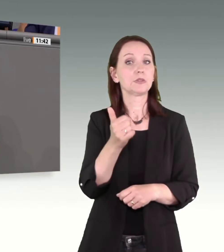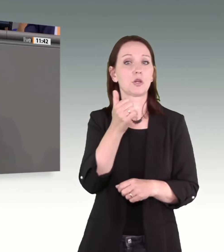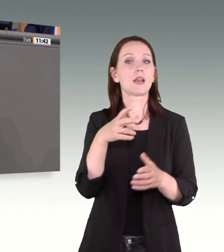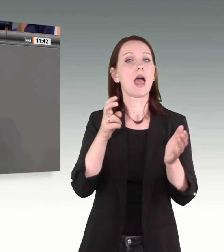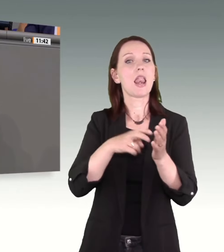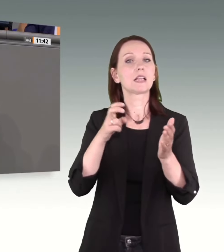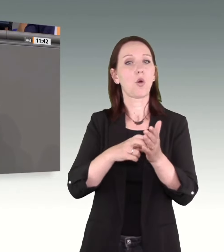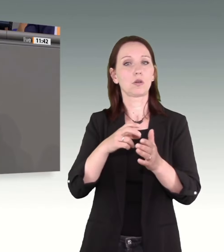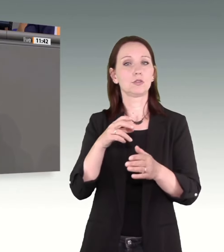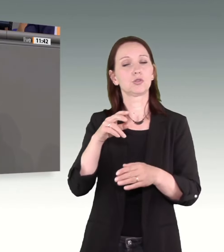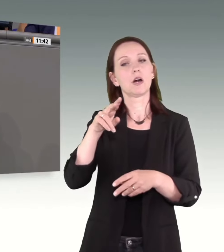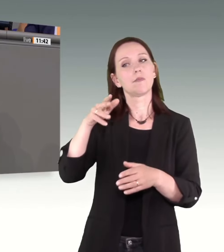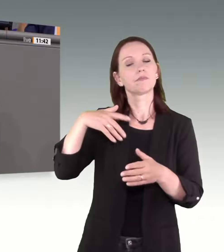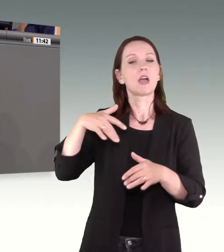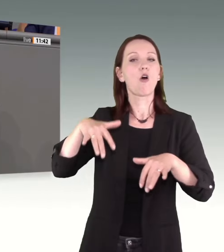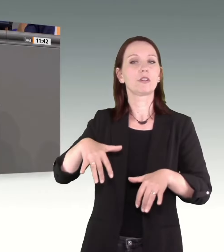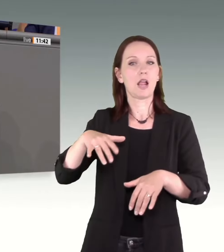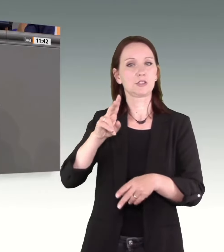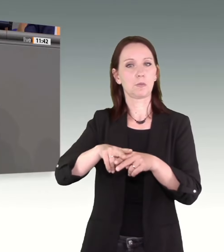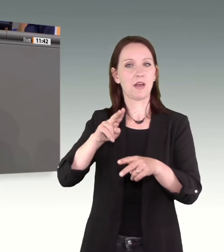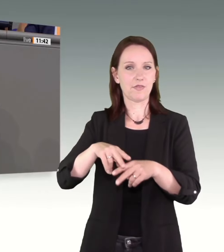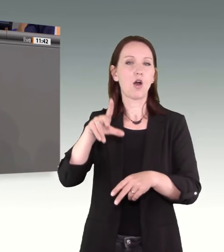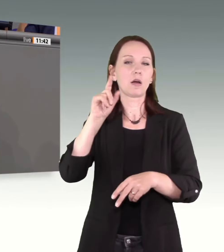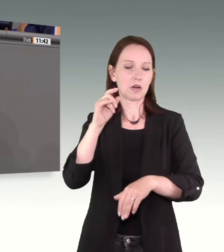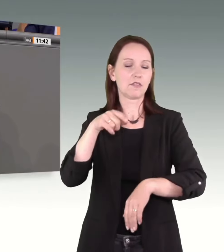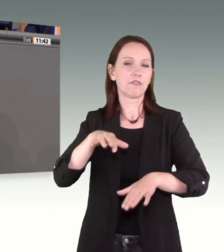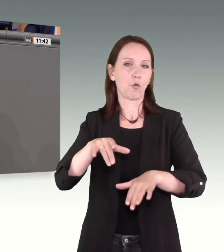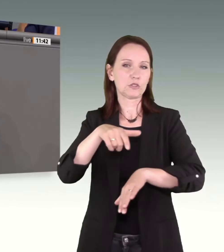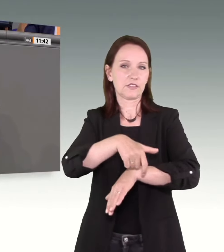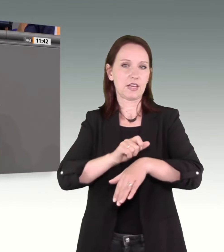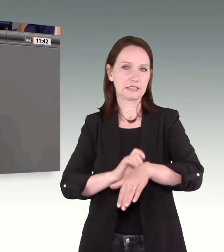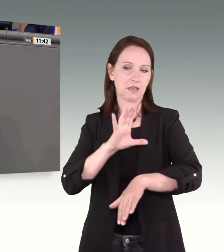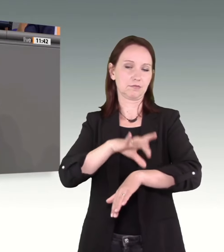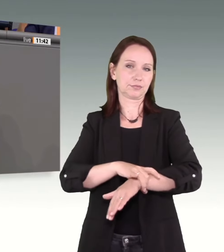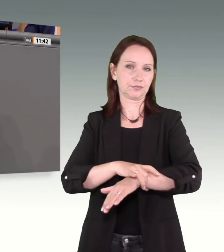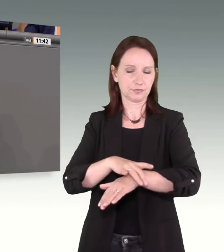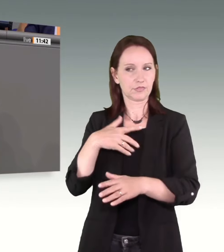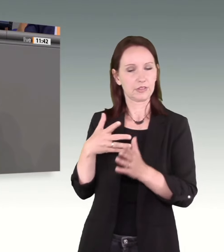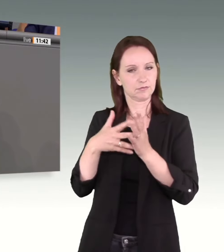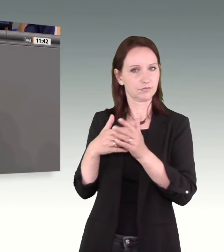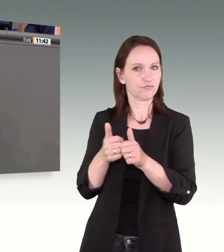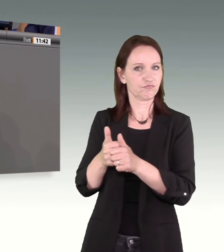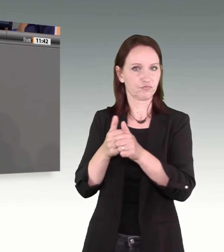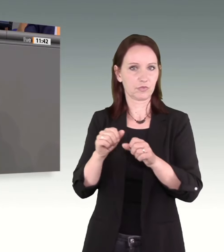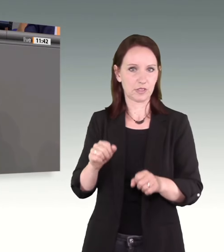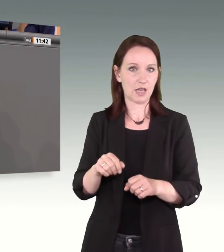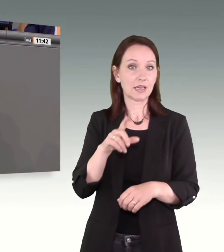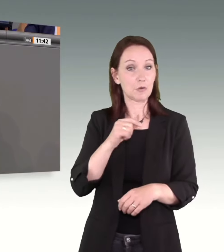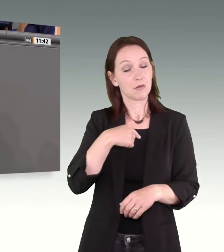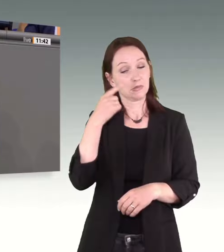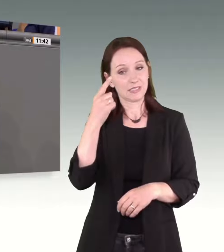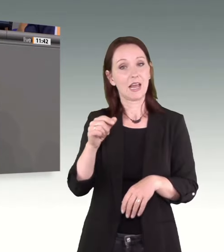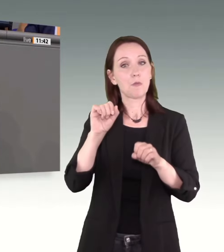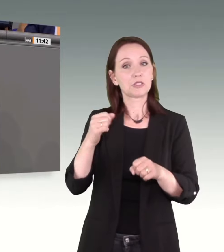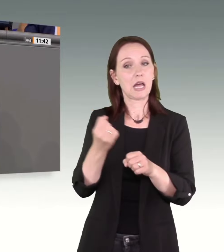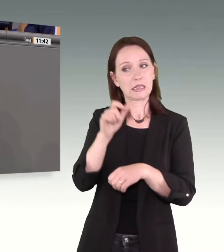Aufenthaltsüberwachung der sogenannten Fußfessel. So können unserer Meinung nach potenzielle Täter effektiv überwacht